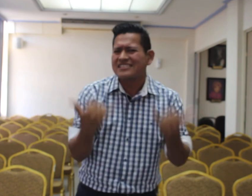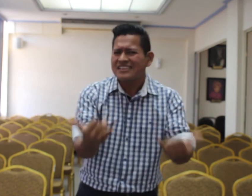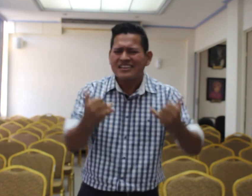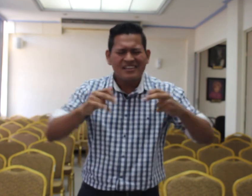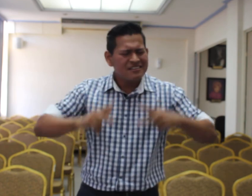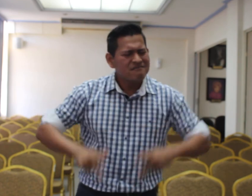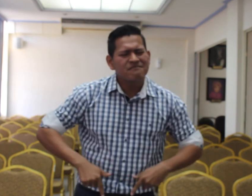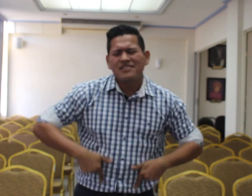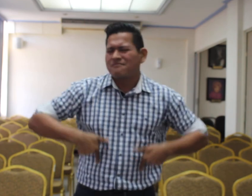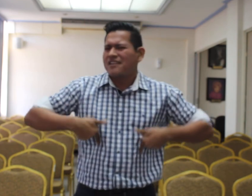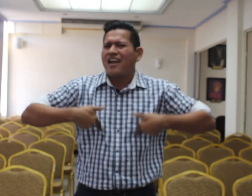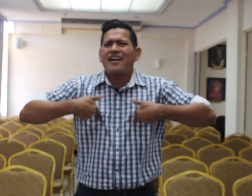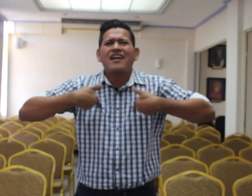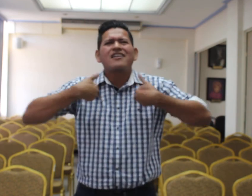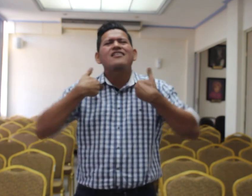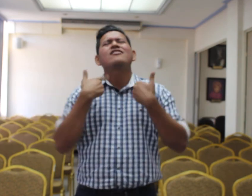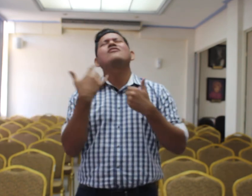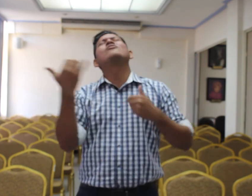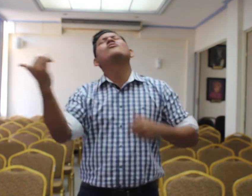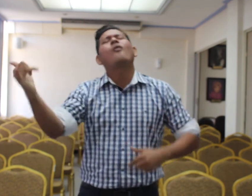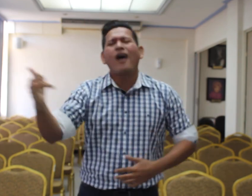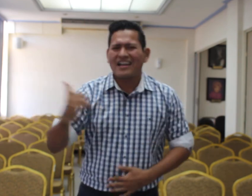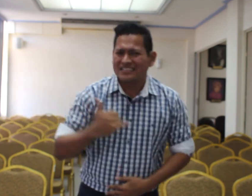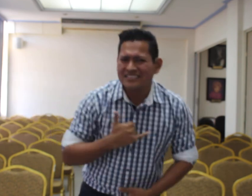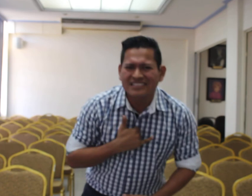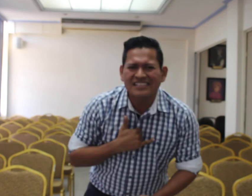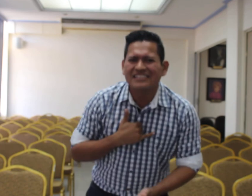viviendo así.